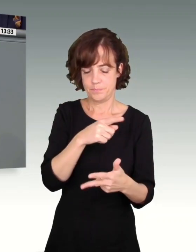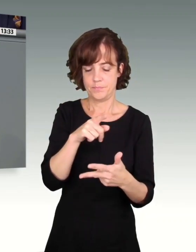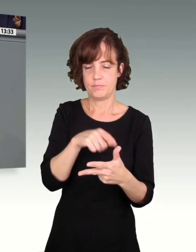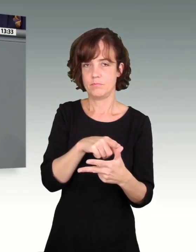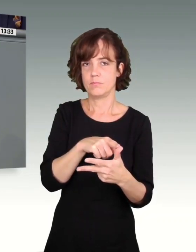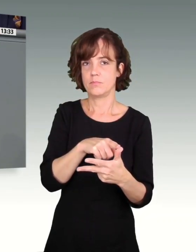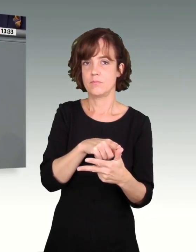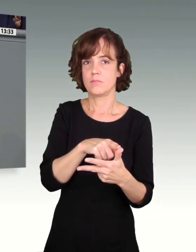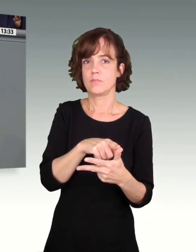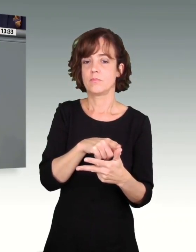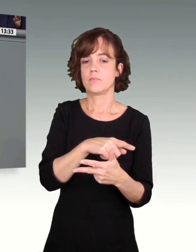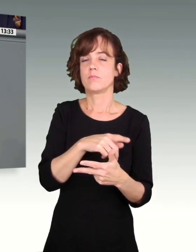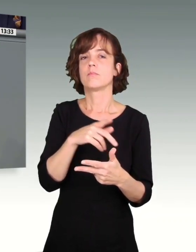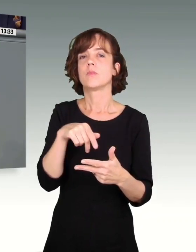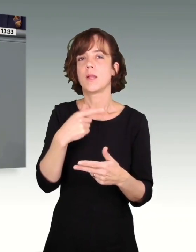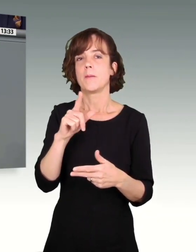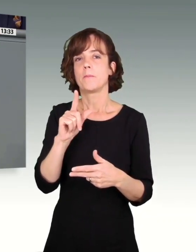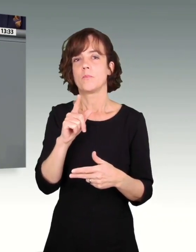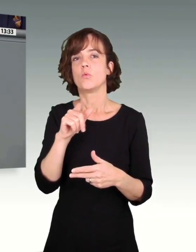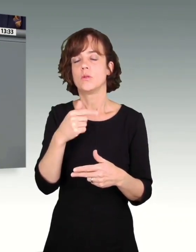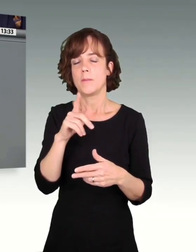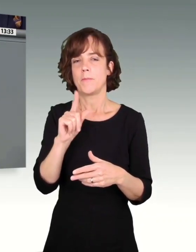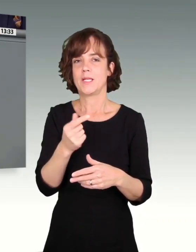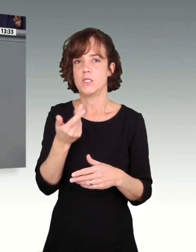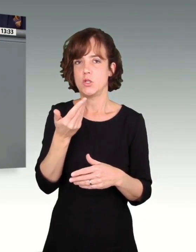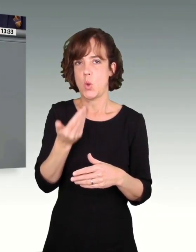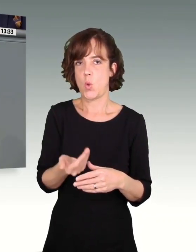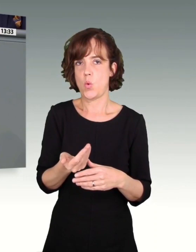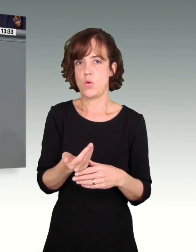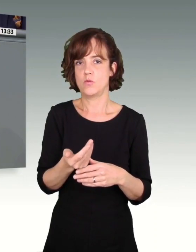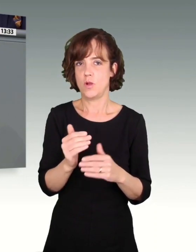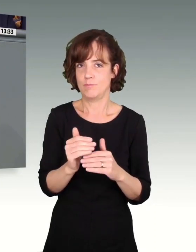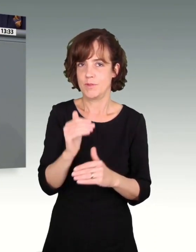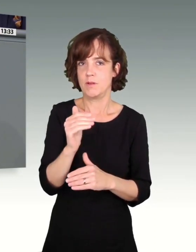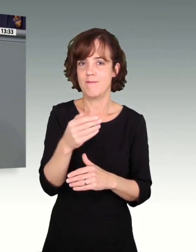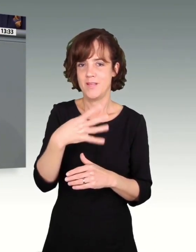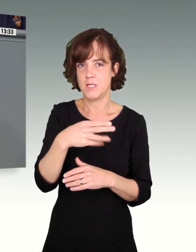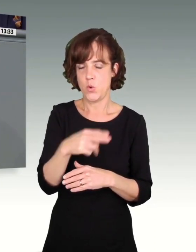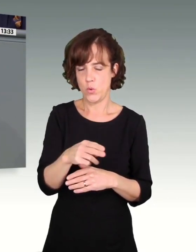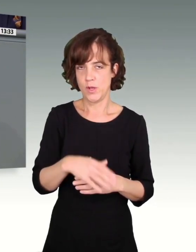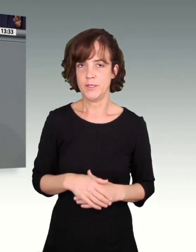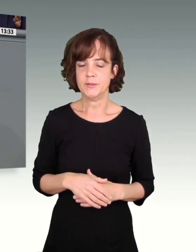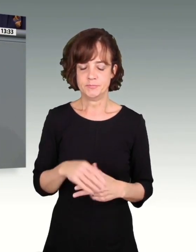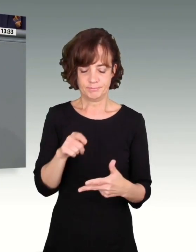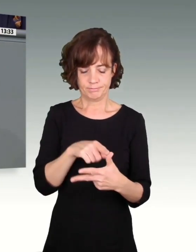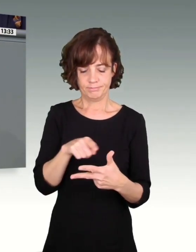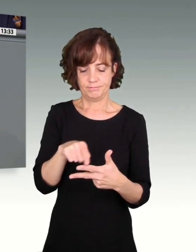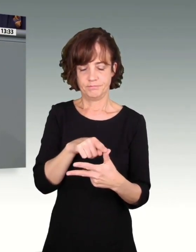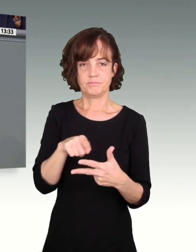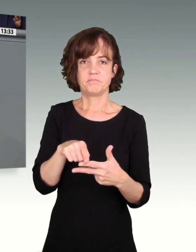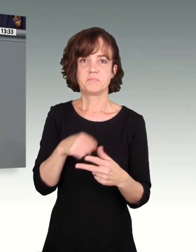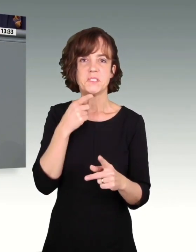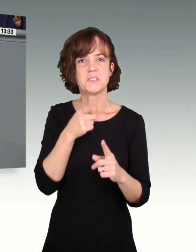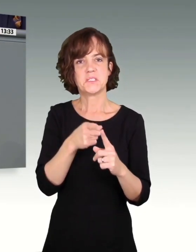Und gleichzeitig aber auch den Mindestlohn auf 14 Euro politisch festzusetzen. Ich glaube, beide Anträge sind nicht sehr